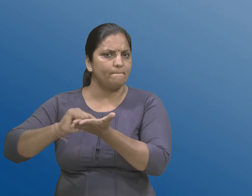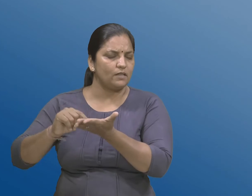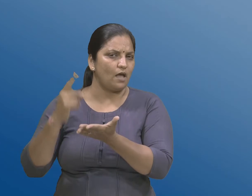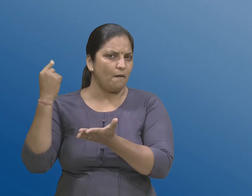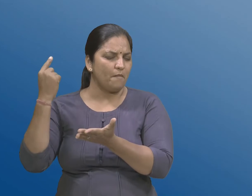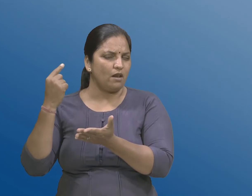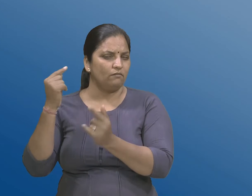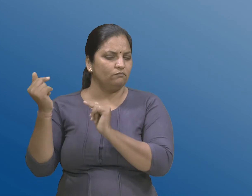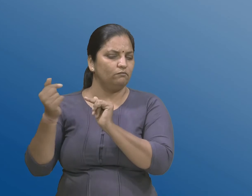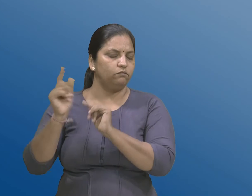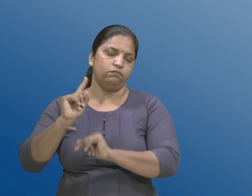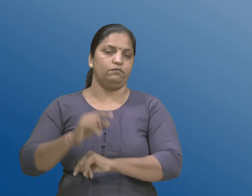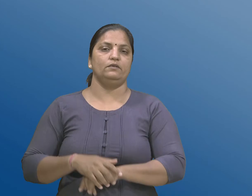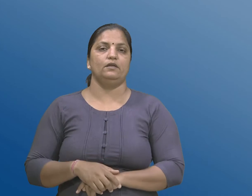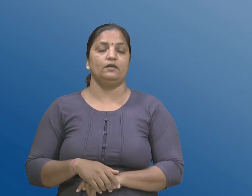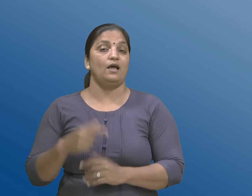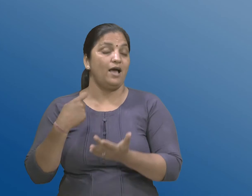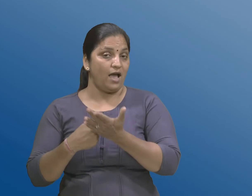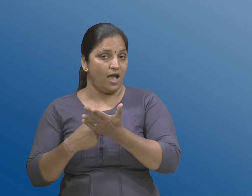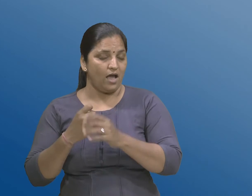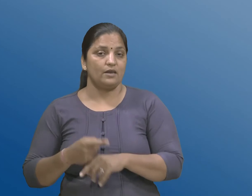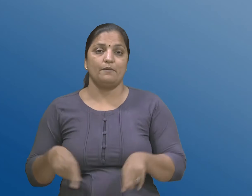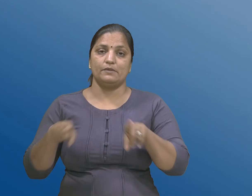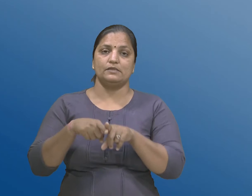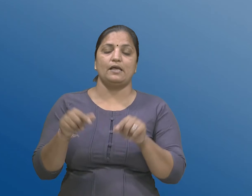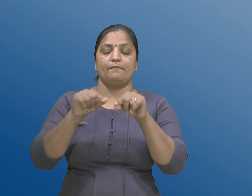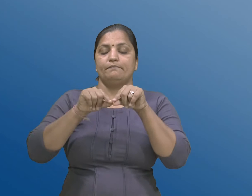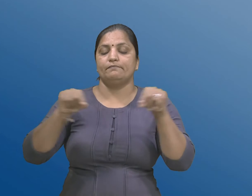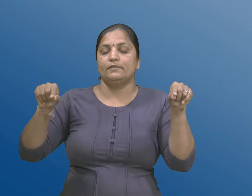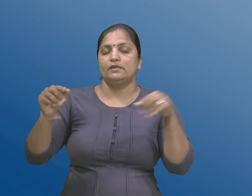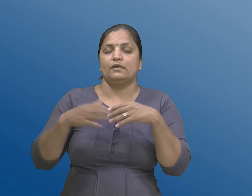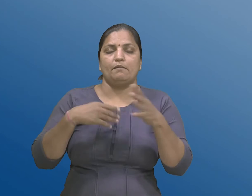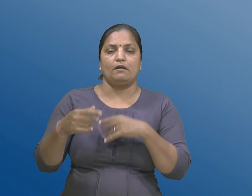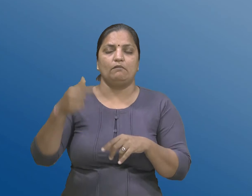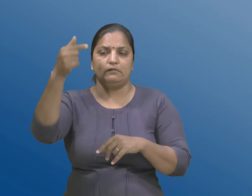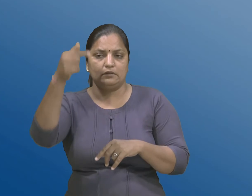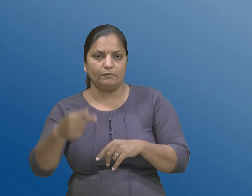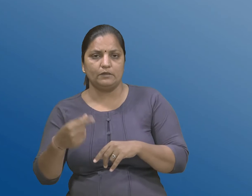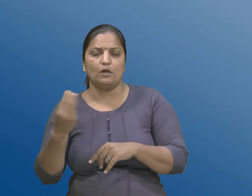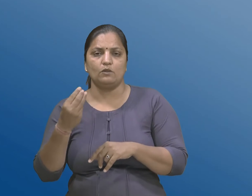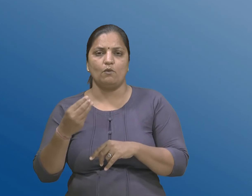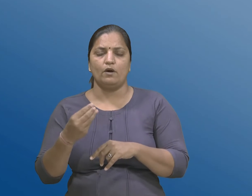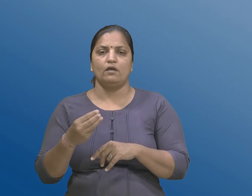आ नियमो नीचे ना माथी तमाम अथ्वा अमुक बावतोनो प्रबंद करी शक्षे